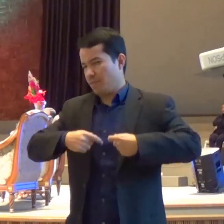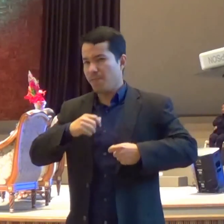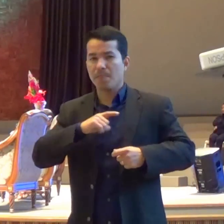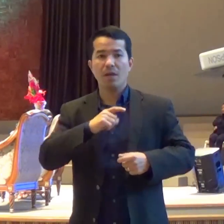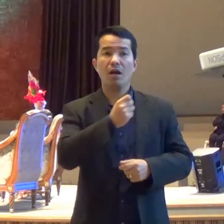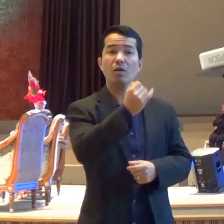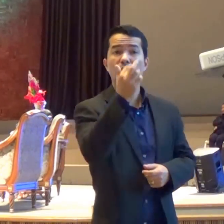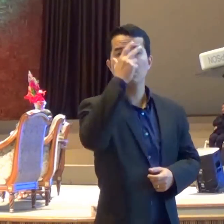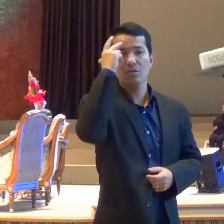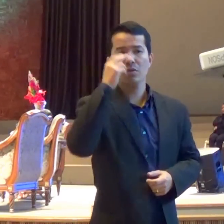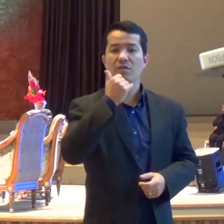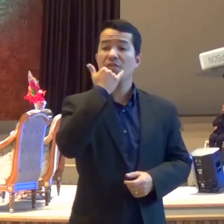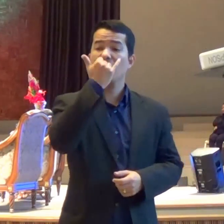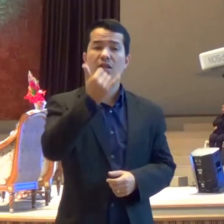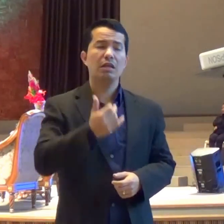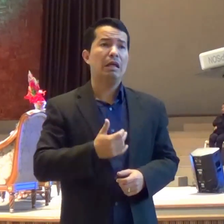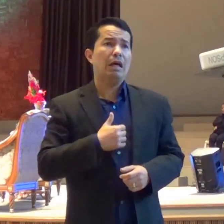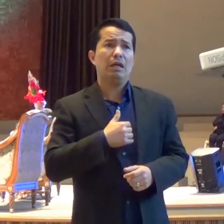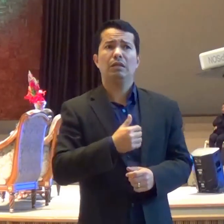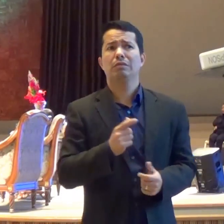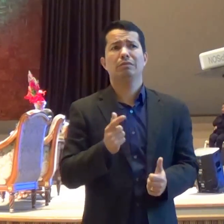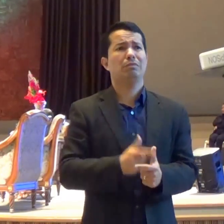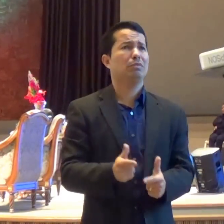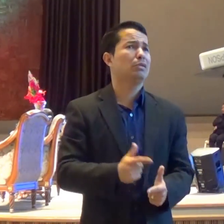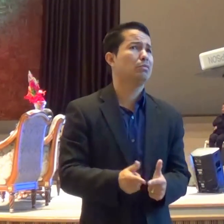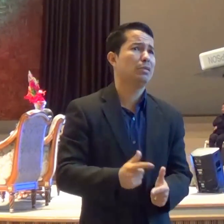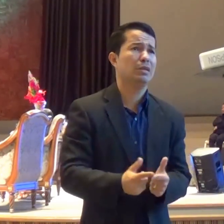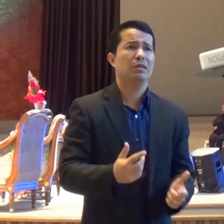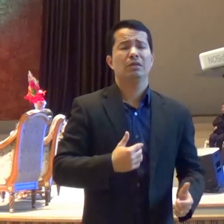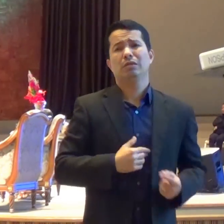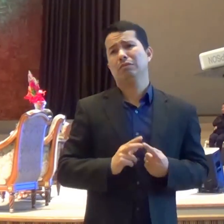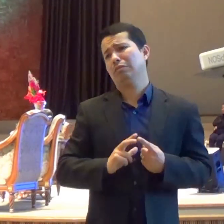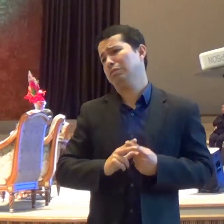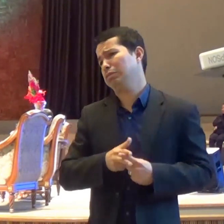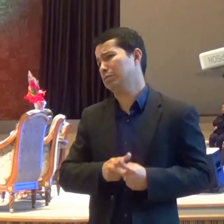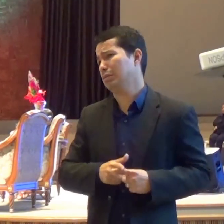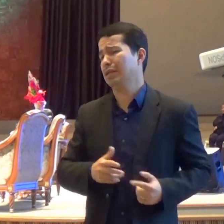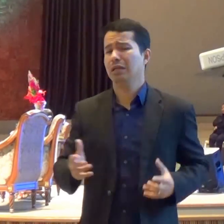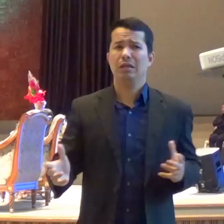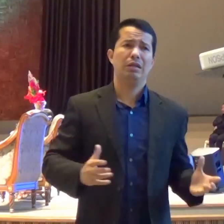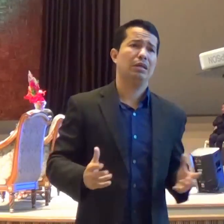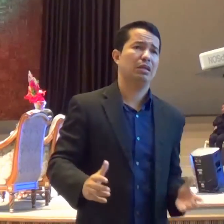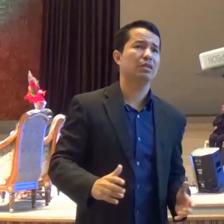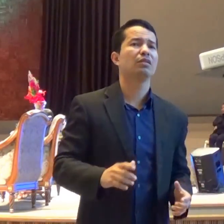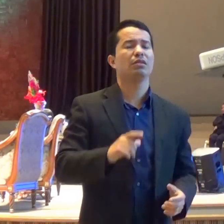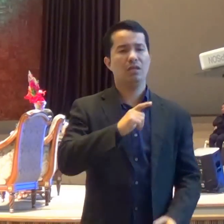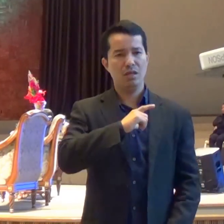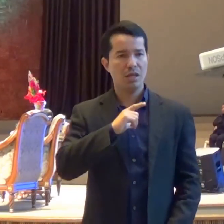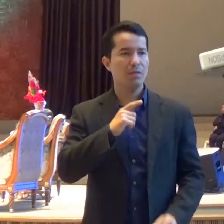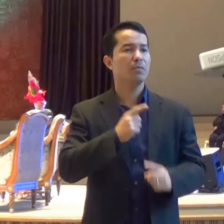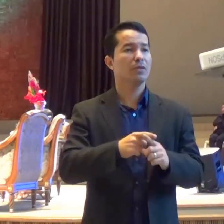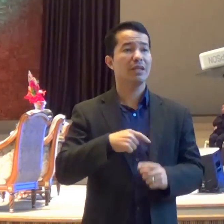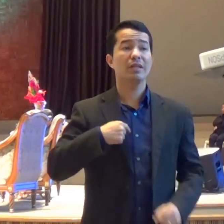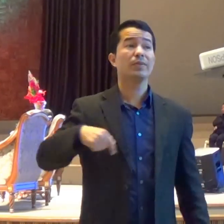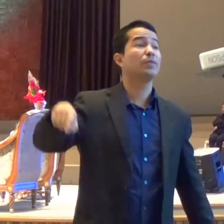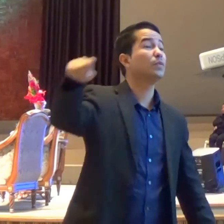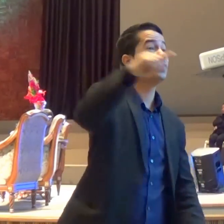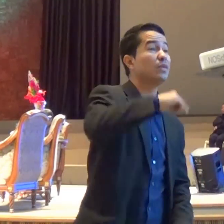Não tem jeito Não tem sim Todos nós Temos algum tipo De problema Que nós precisamos Da graça de Deus Para